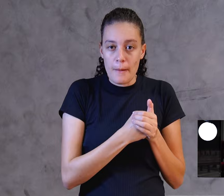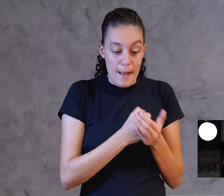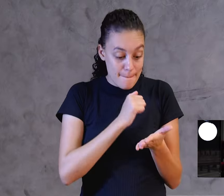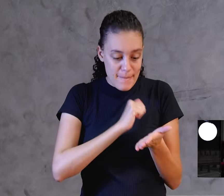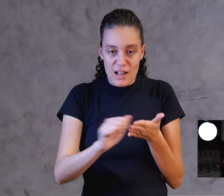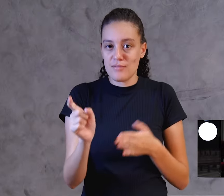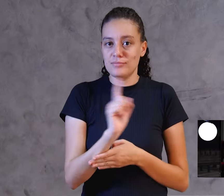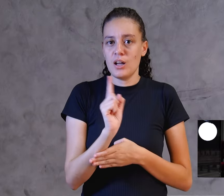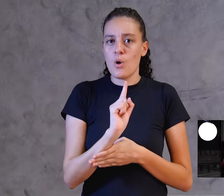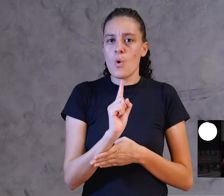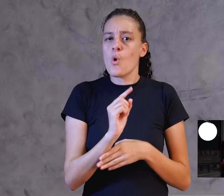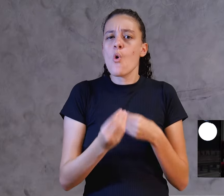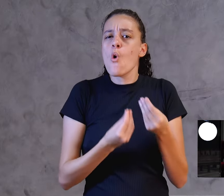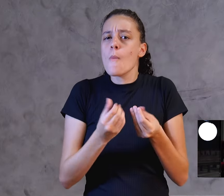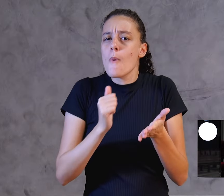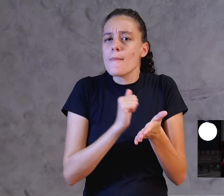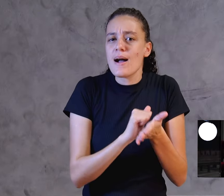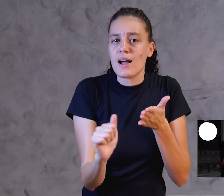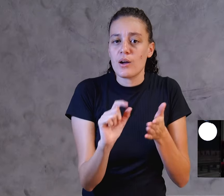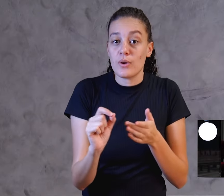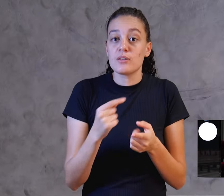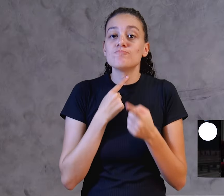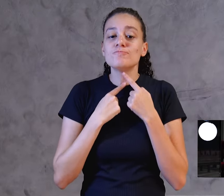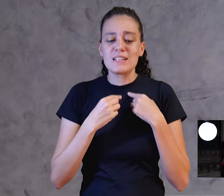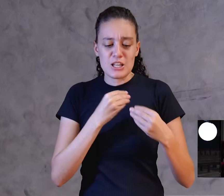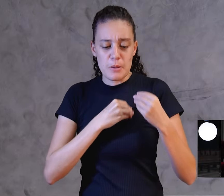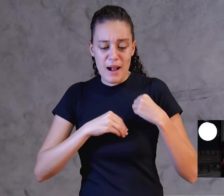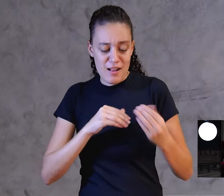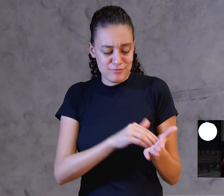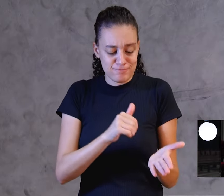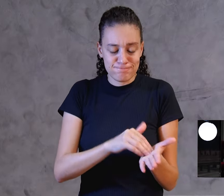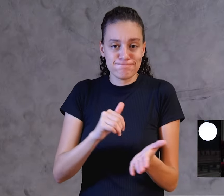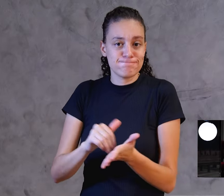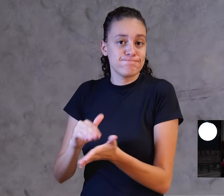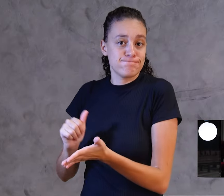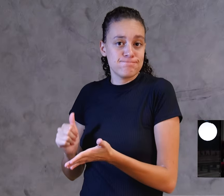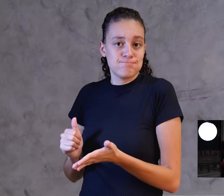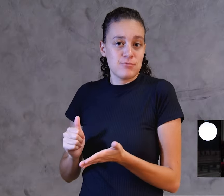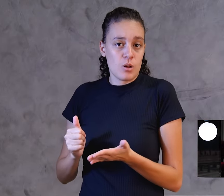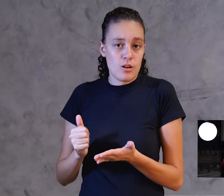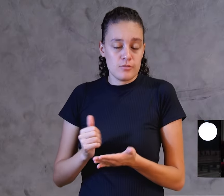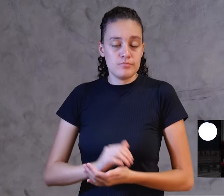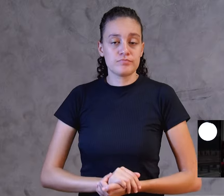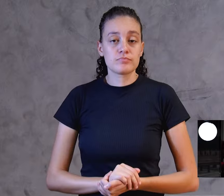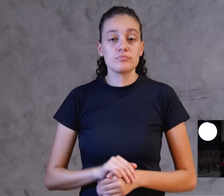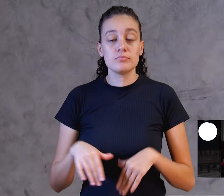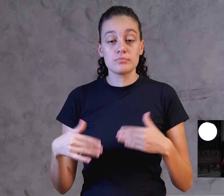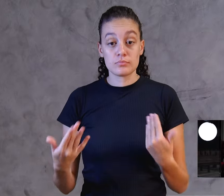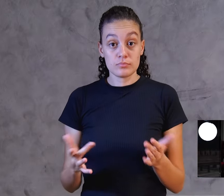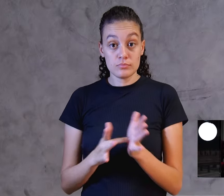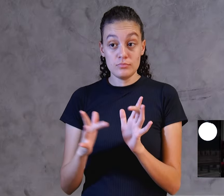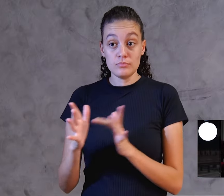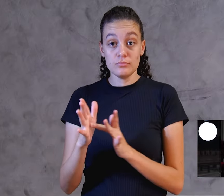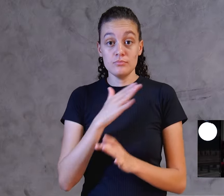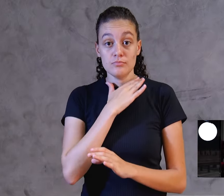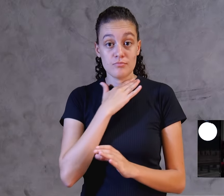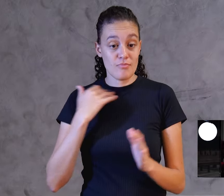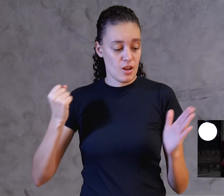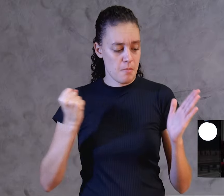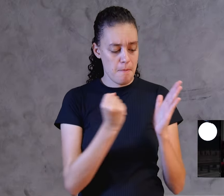tirar do homem o desejo para pecar. Quando Jesus Cristo morre, ele não é como